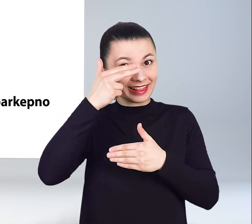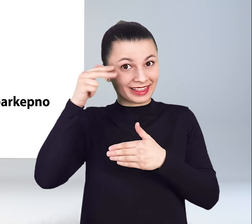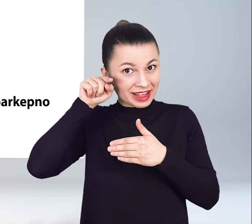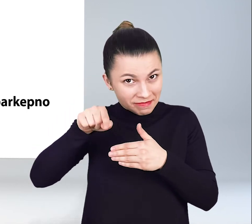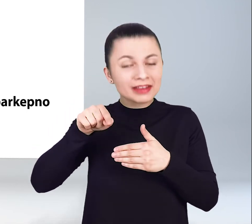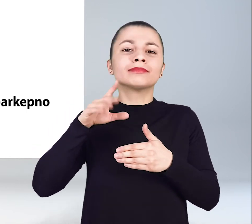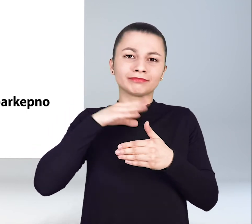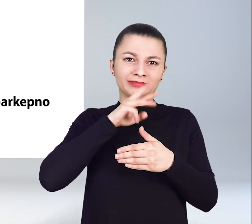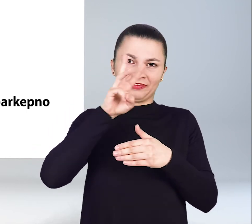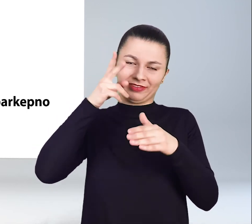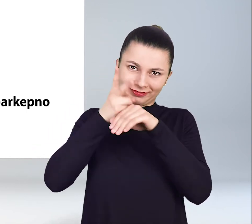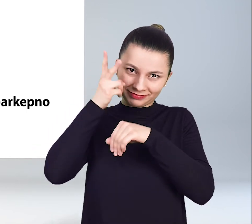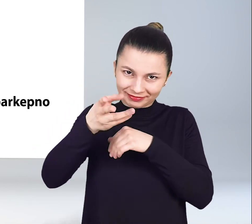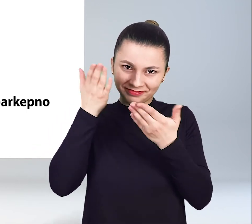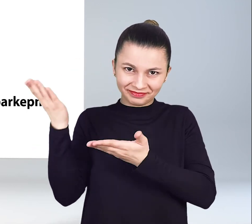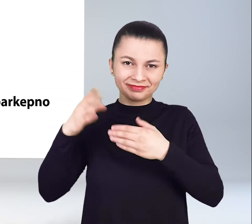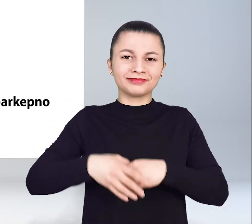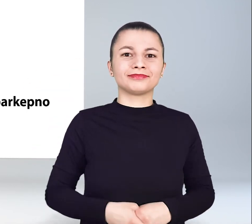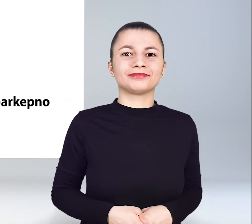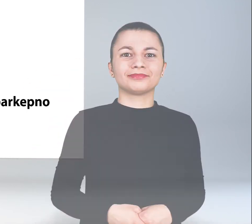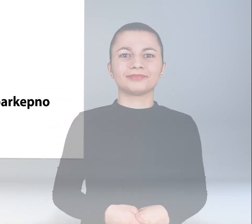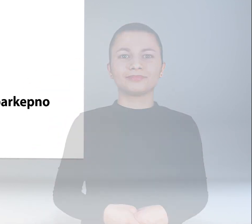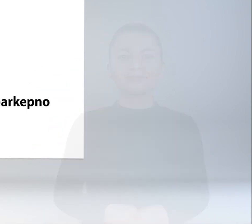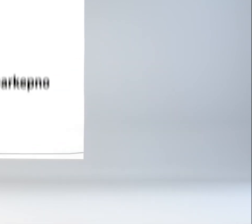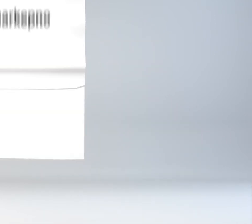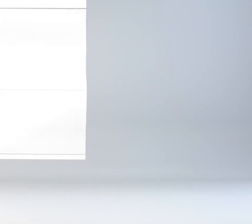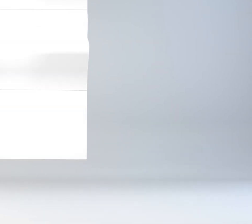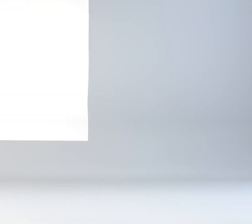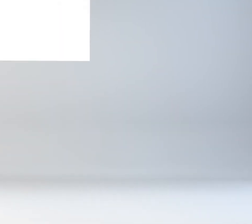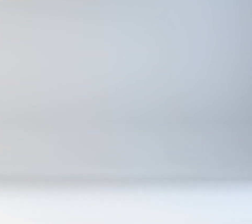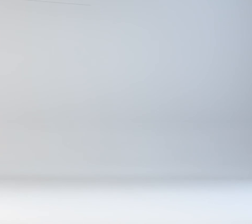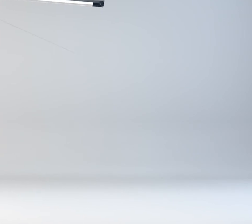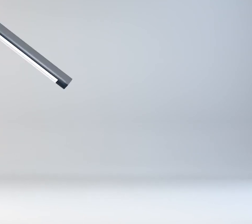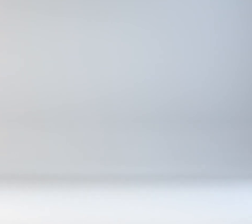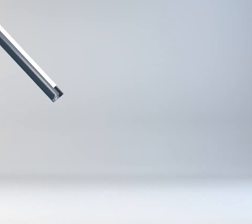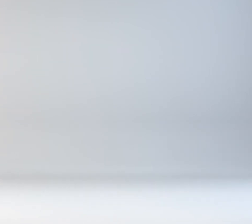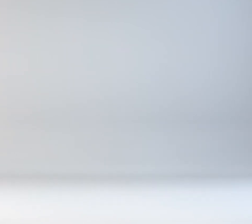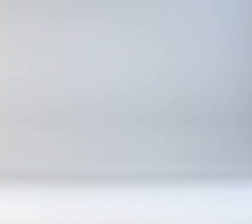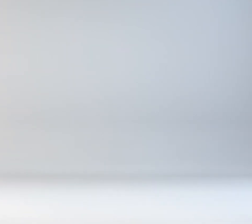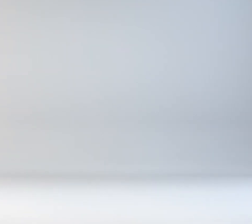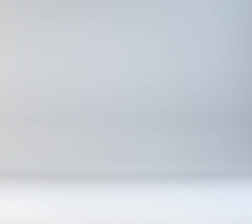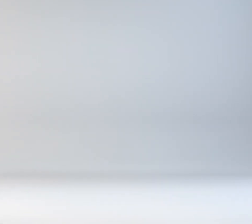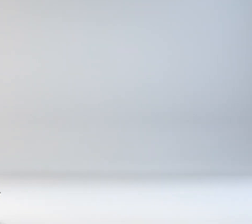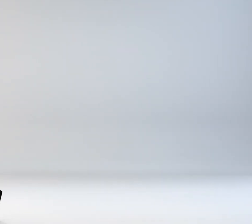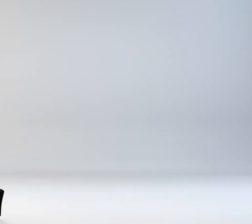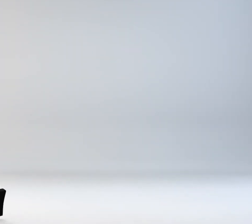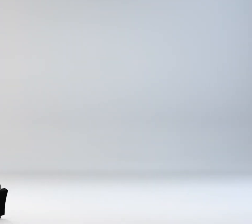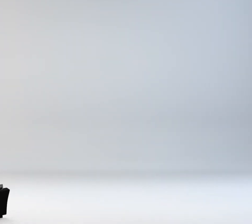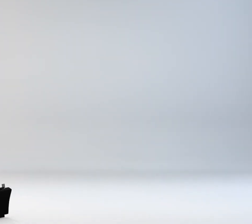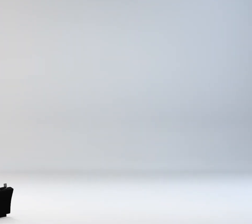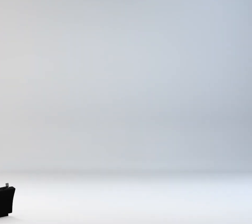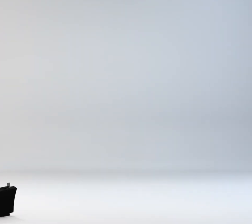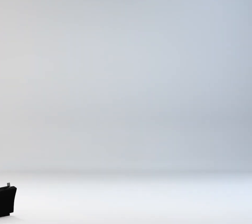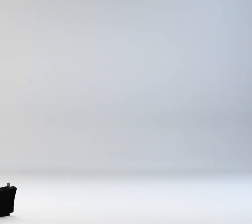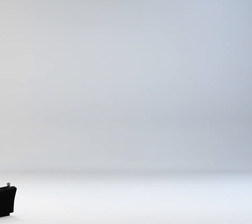www.pk.kempno.pl Ponadto znajdziesz nas również na YouTube i Facebooku. Adres www wpisujemy